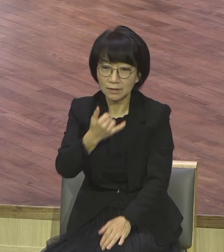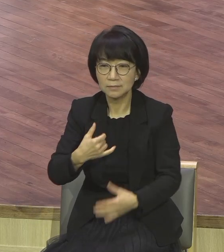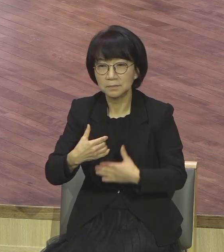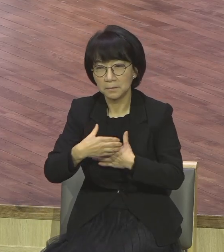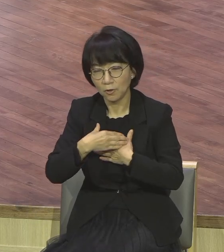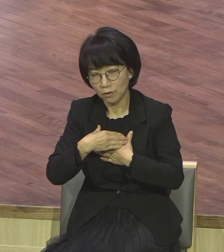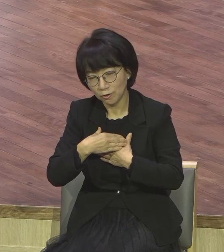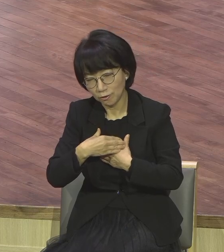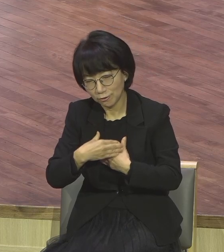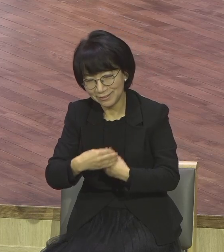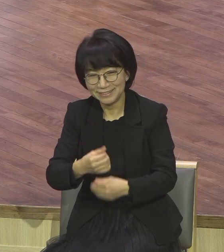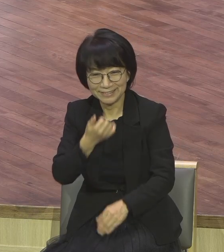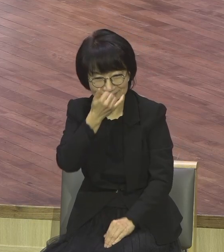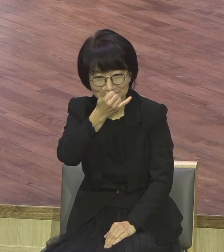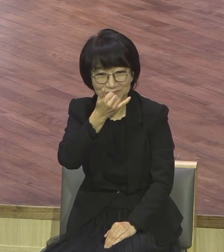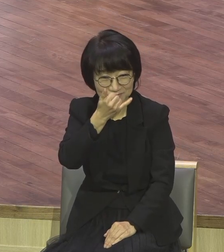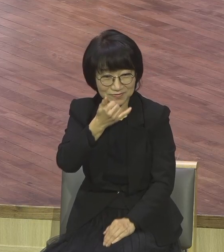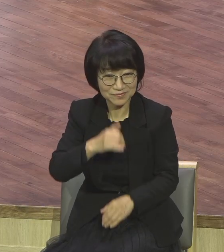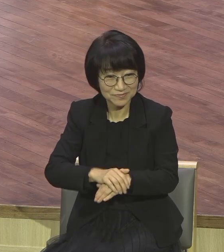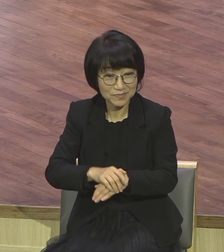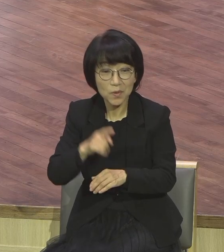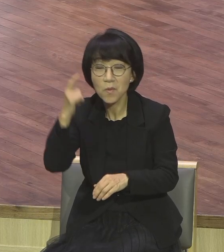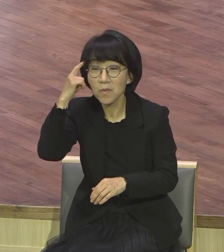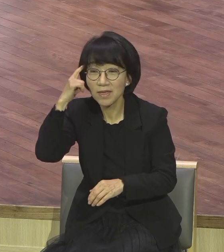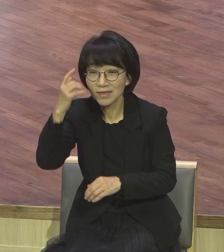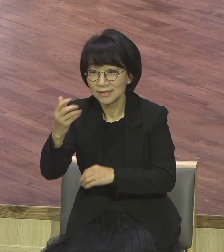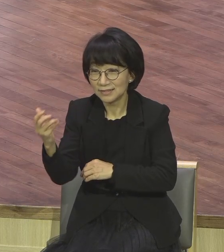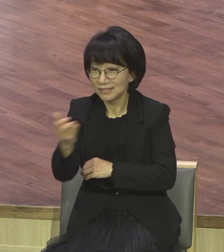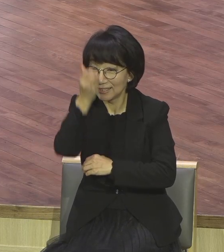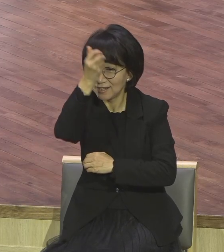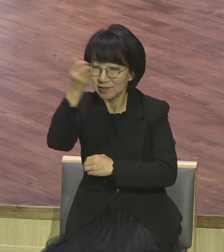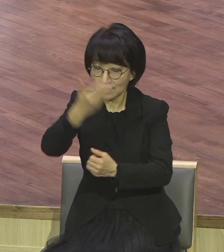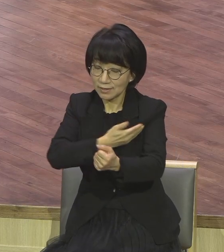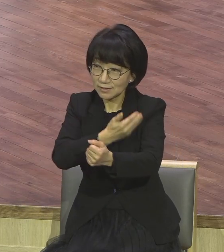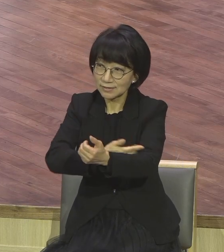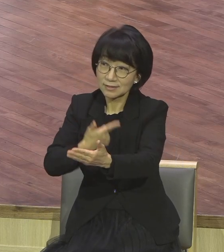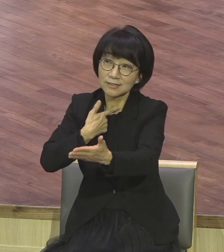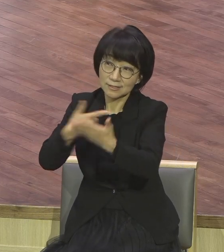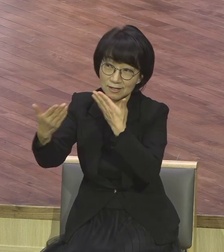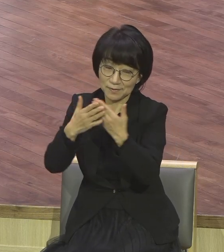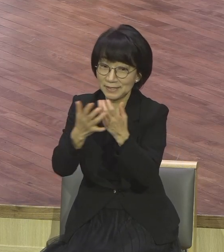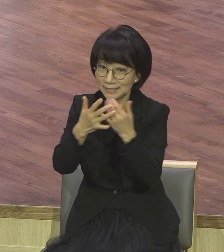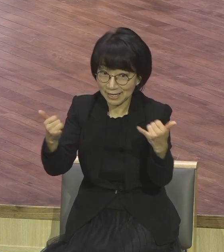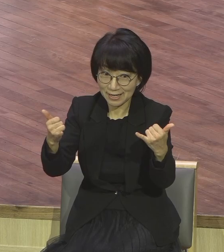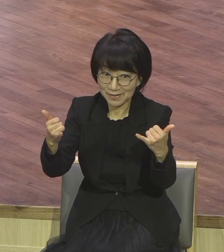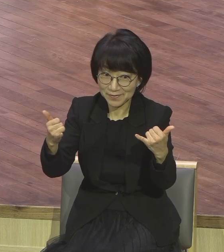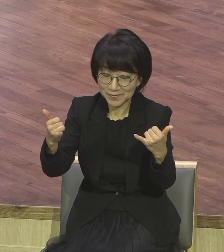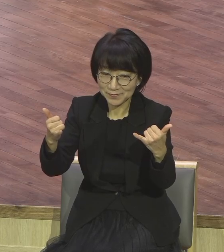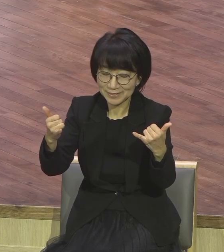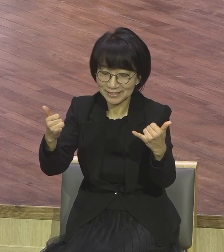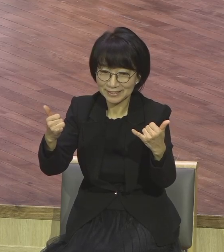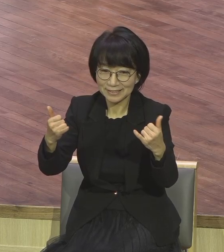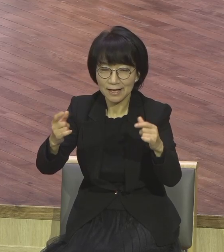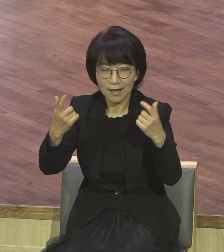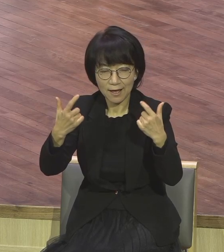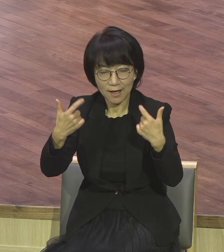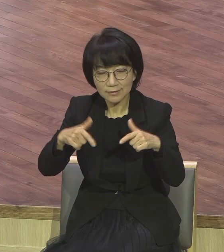성령의 능력을 체험한 사람의 특징이 뭐냐 모든 염려 걱정